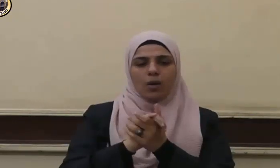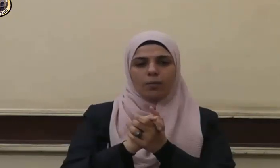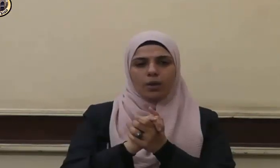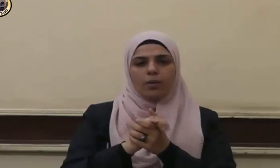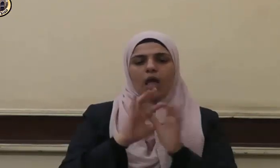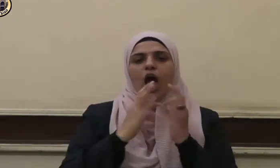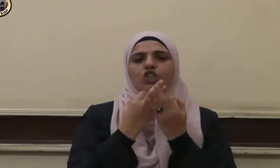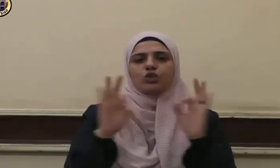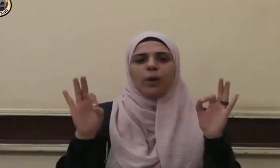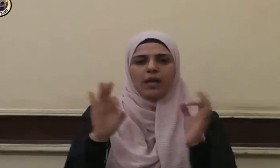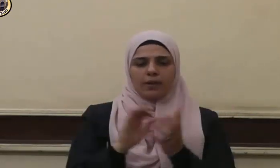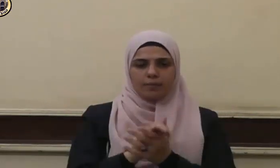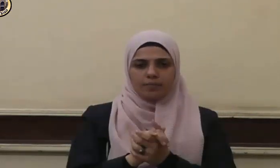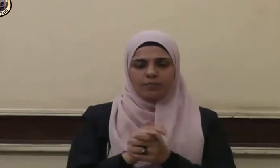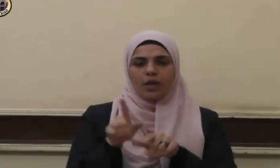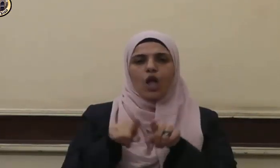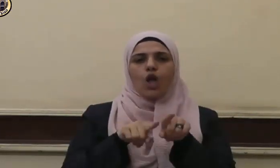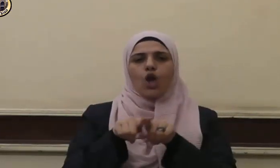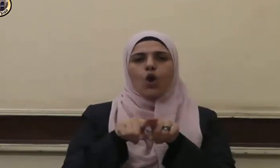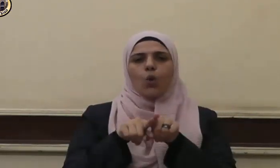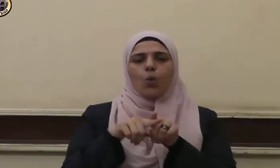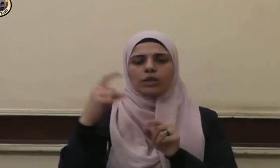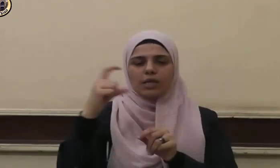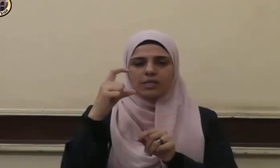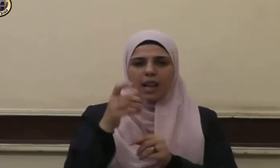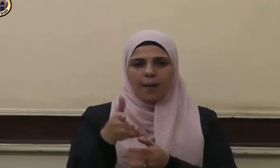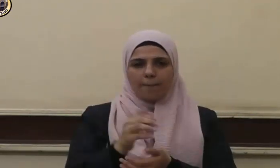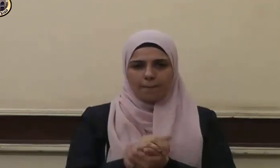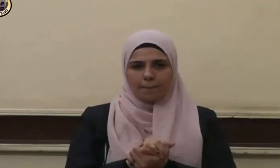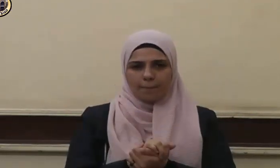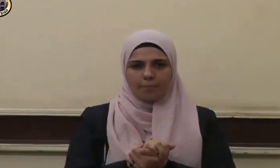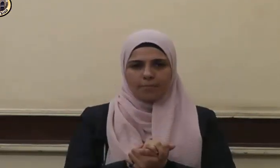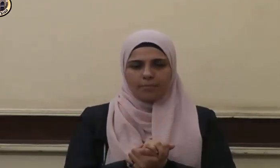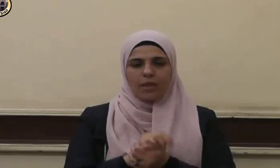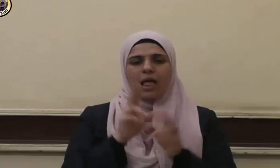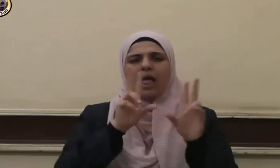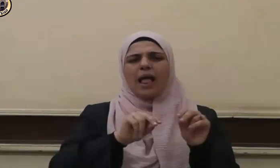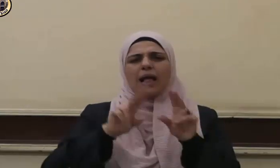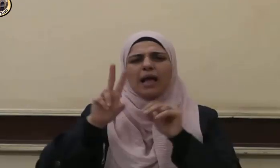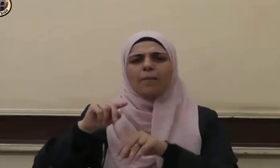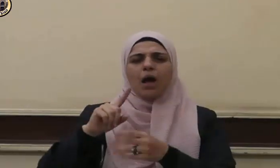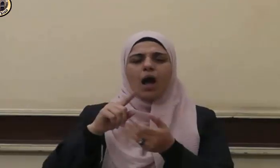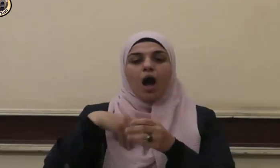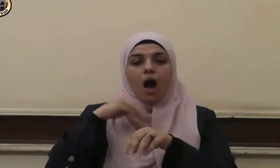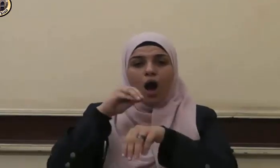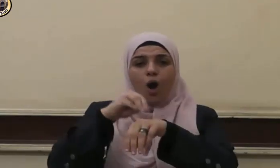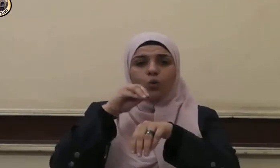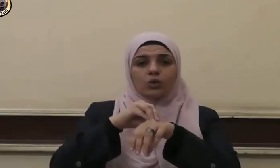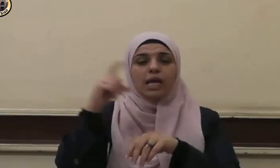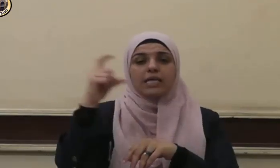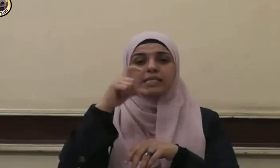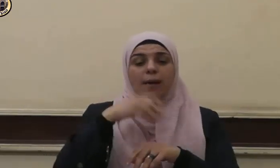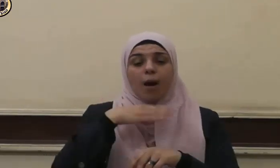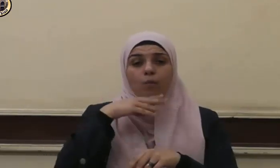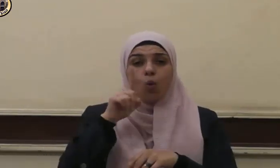وصحبه أجمعين إخوة الإسلام كما أوصى الإسلام بالوالدين